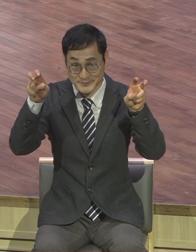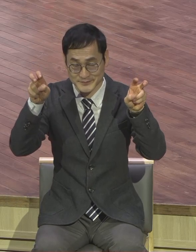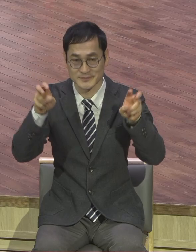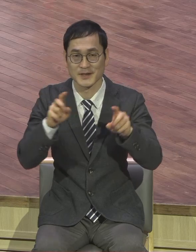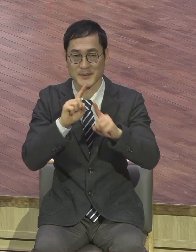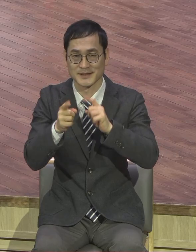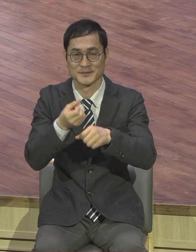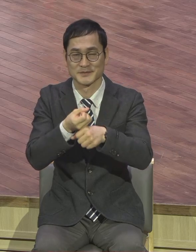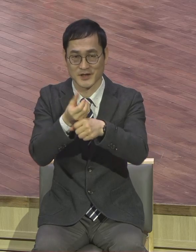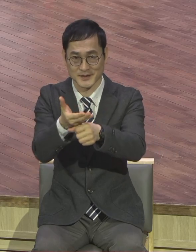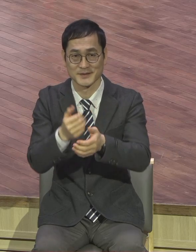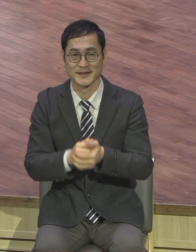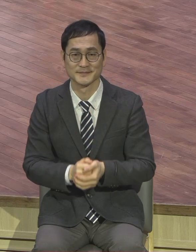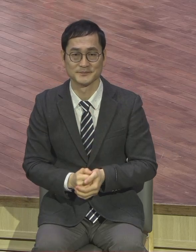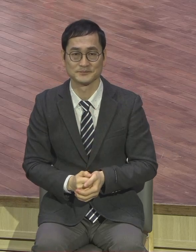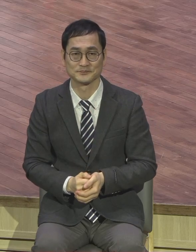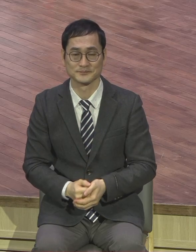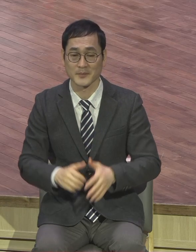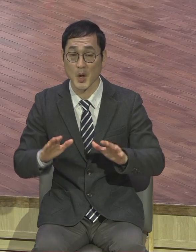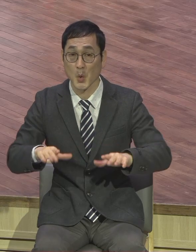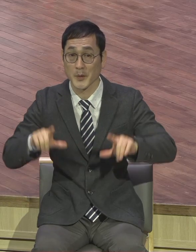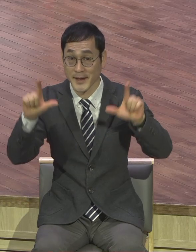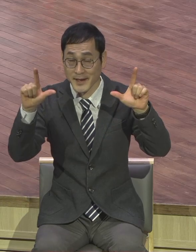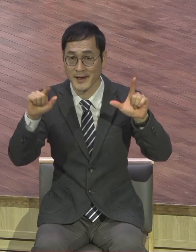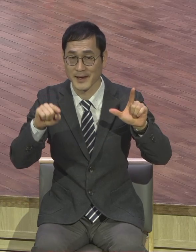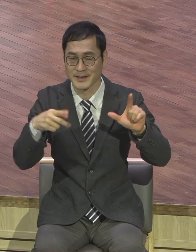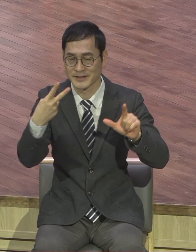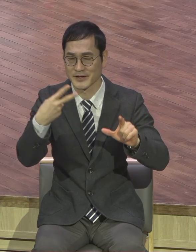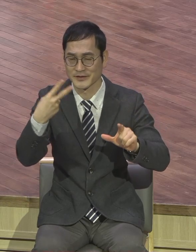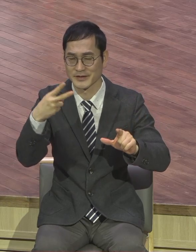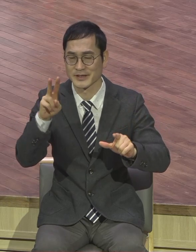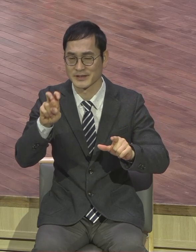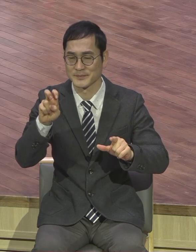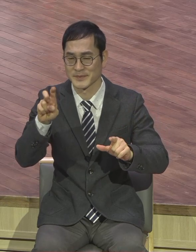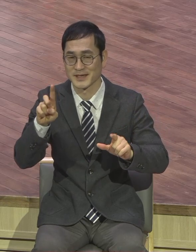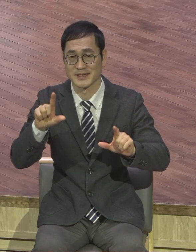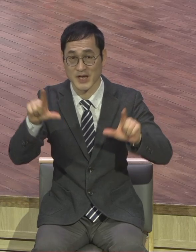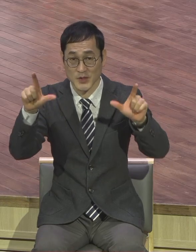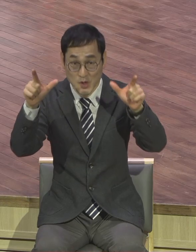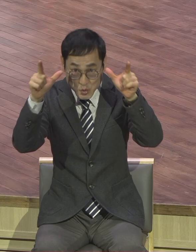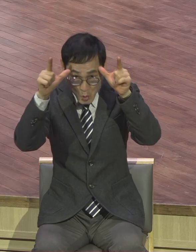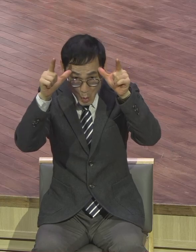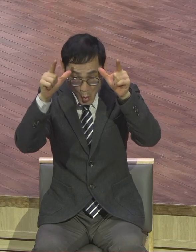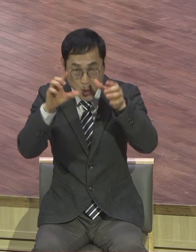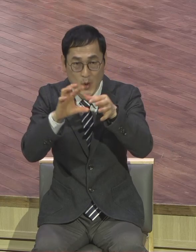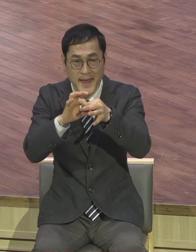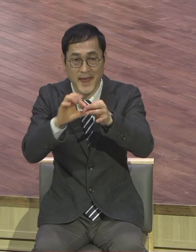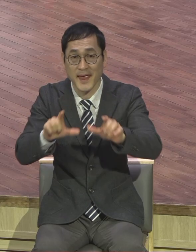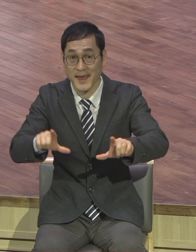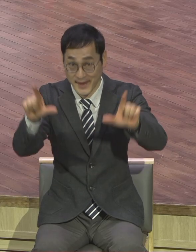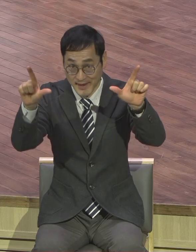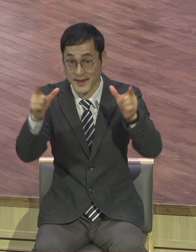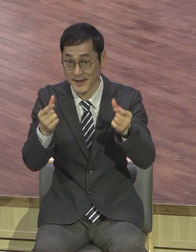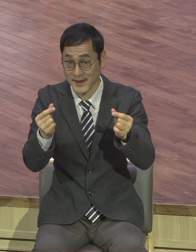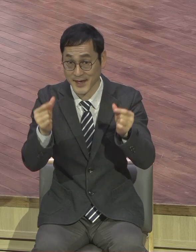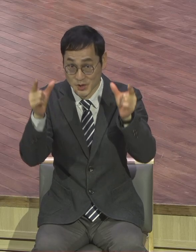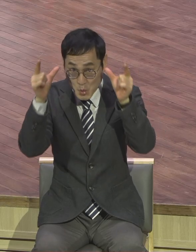2021년도 세상에서는 신축년 소외해라 그렇게 말을